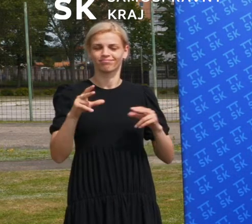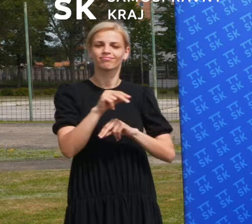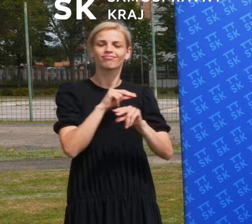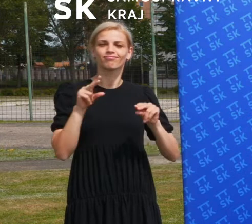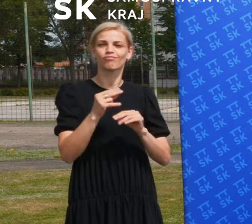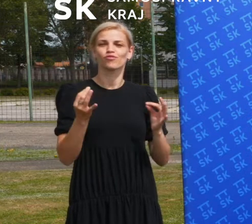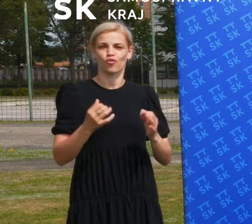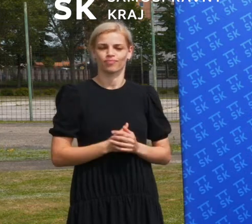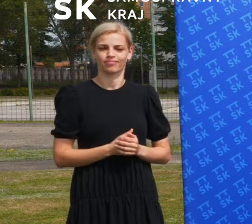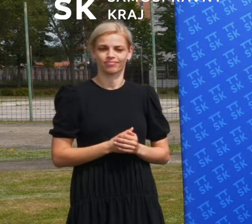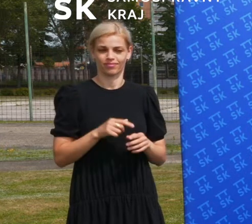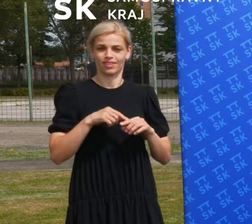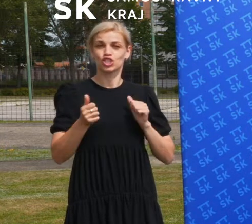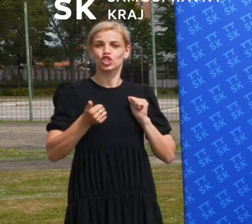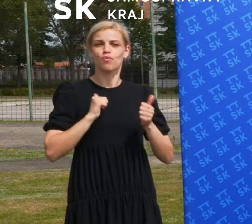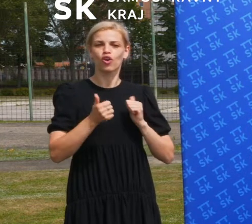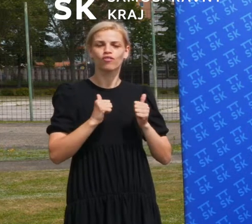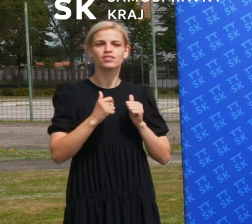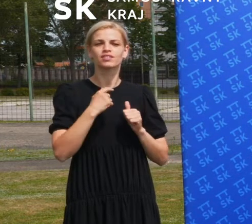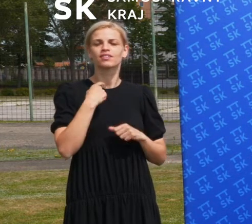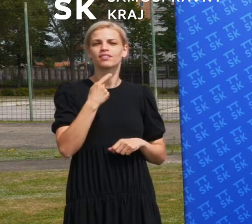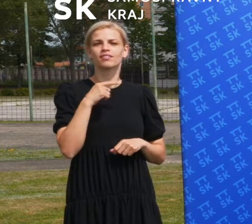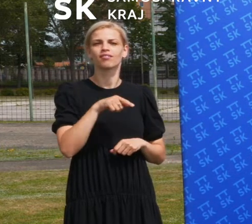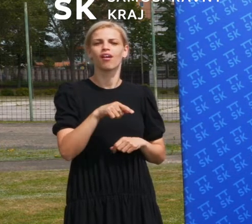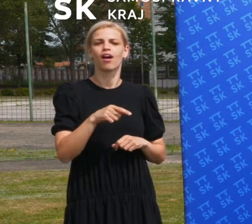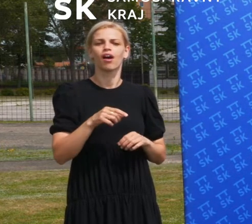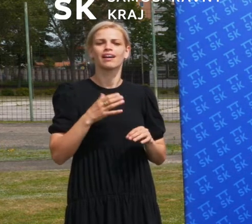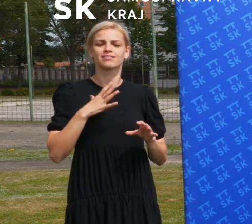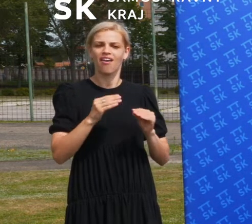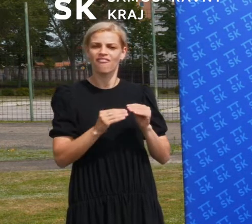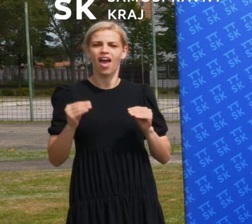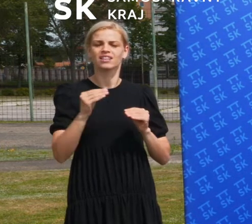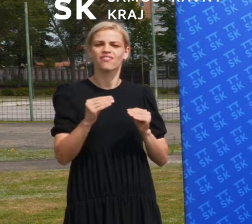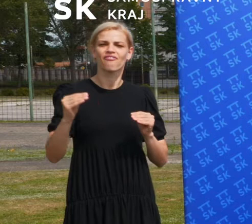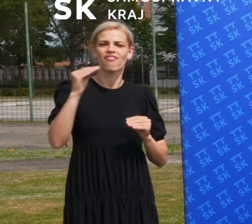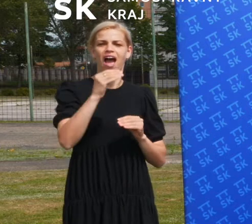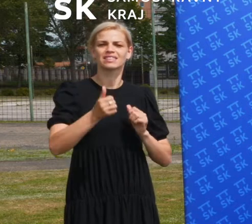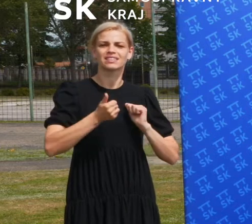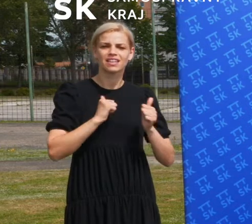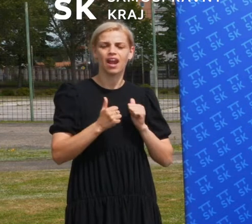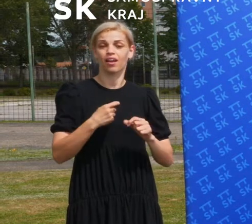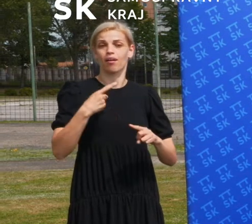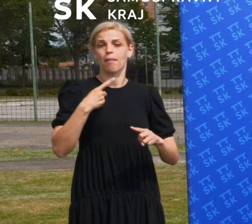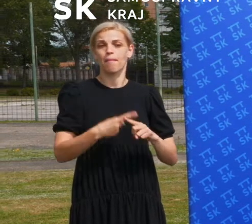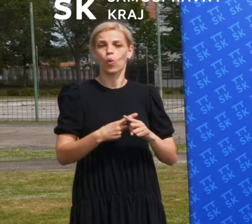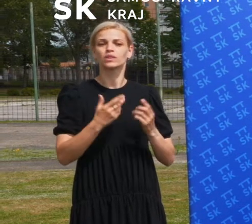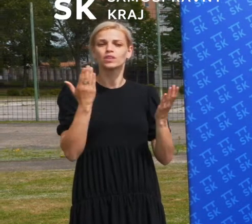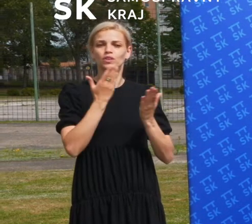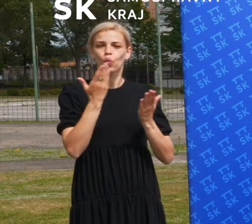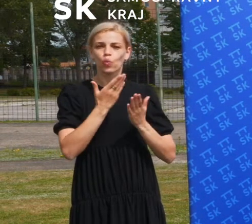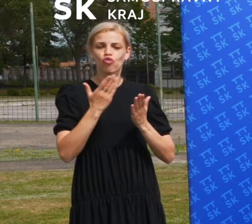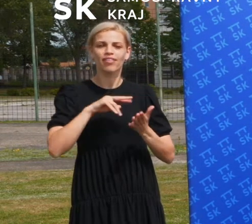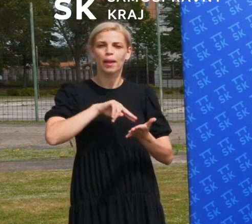športovci hovoria o znásobení procesu tréningového, že to má dávať väčšiu logiku aj v účebných